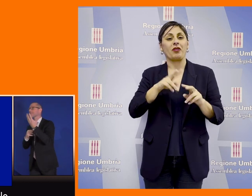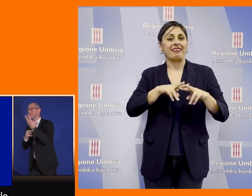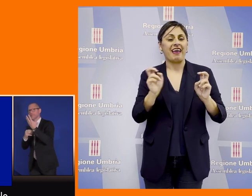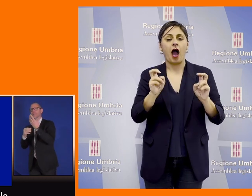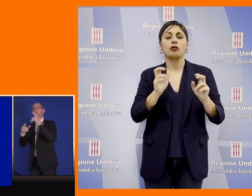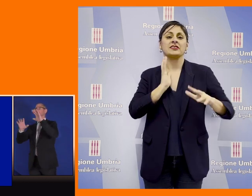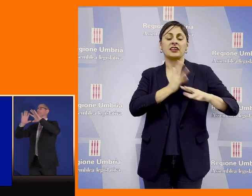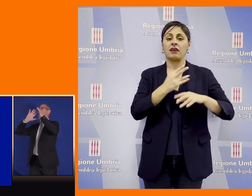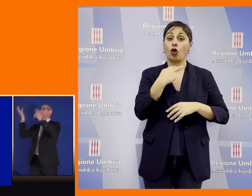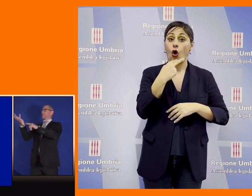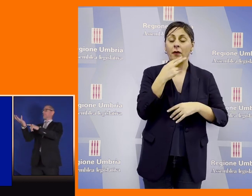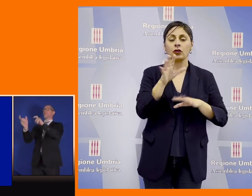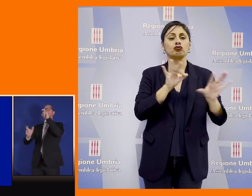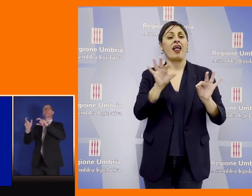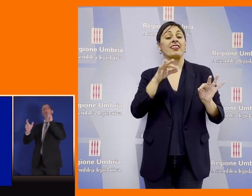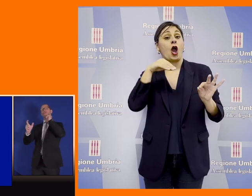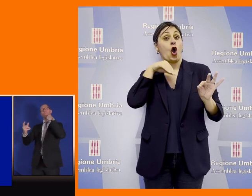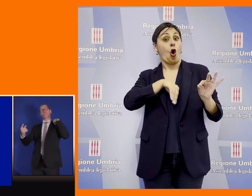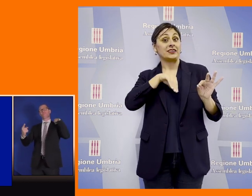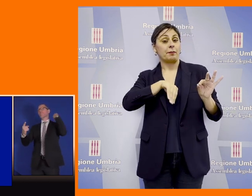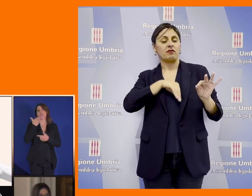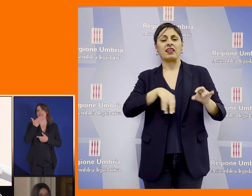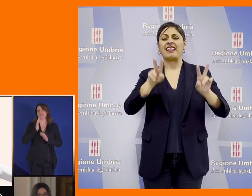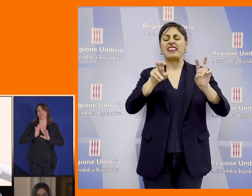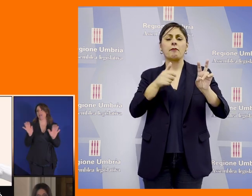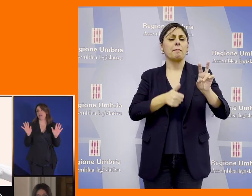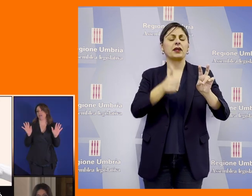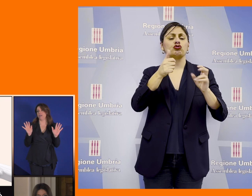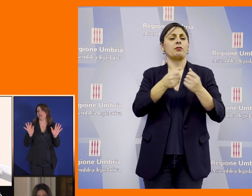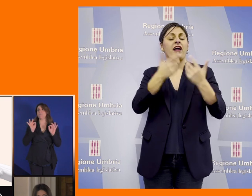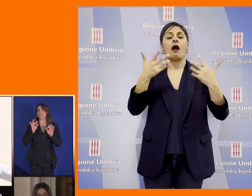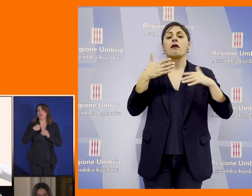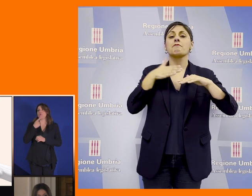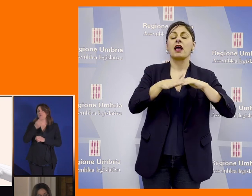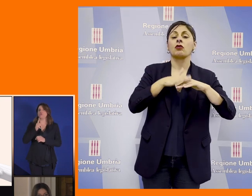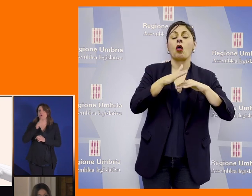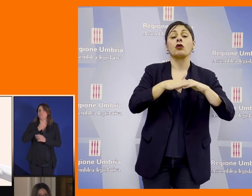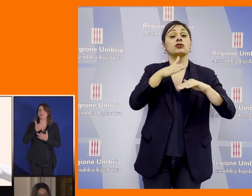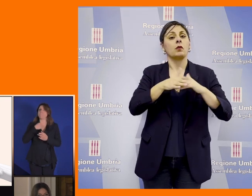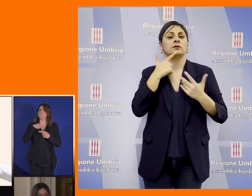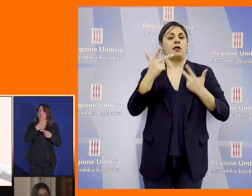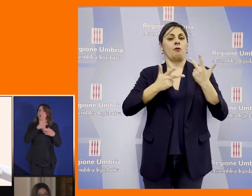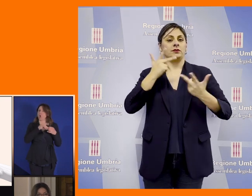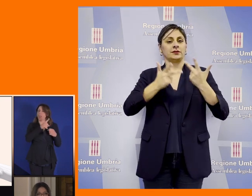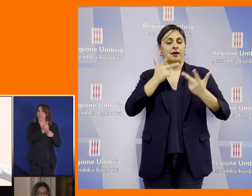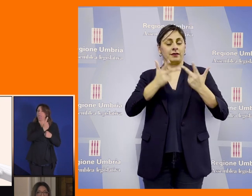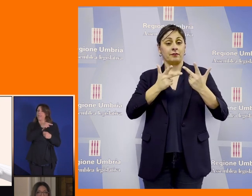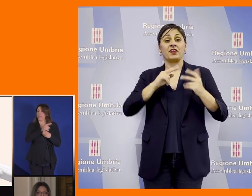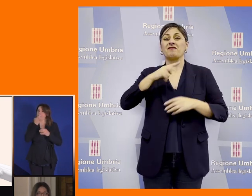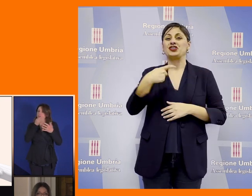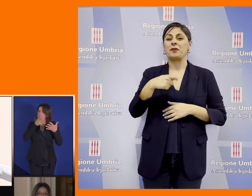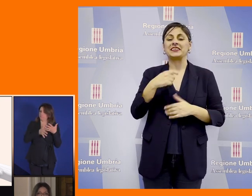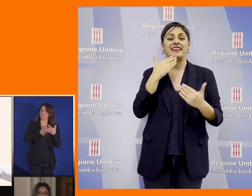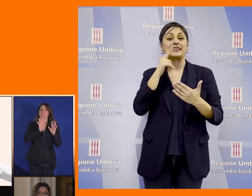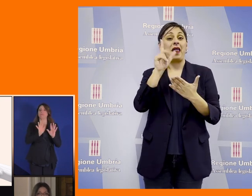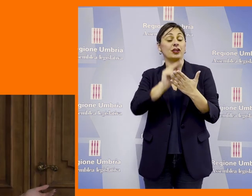diagnosi, interventi logopedici, di scelte consapevoli tema centrale ovviamente la metodologia della lingua dei segni la